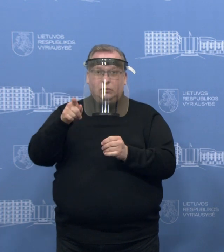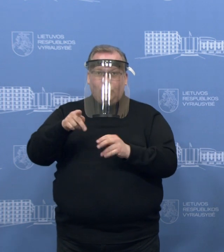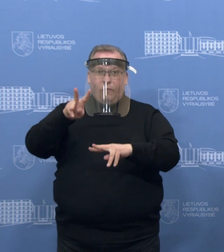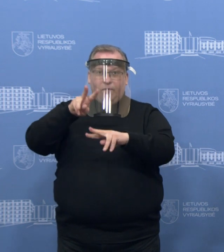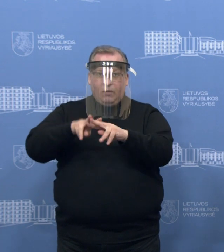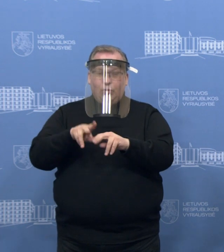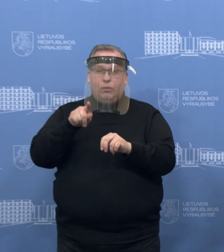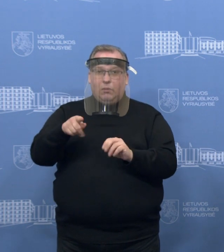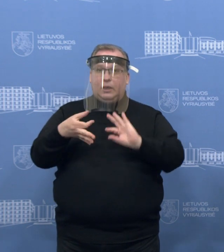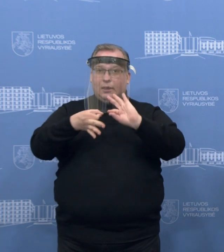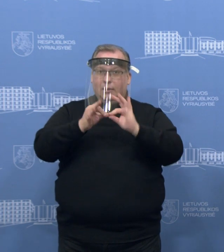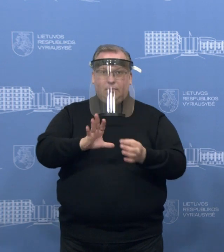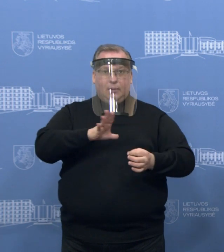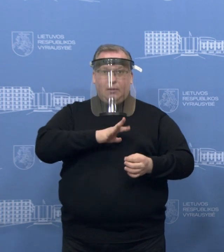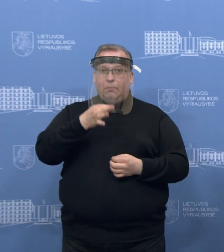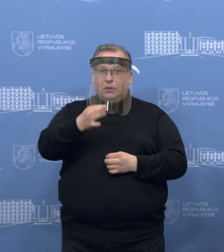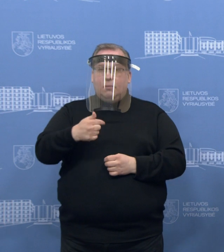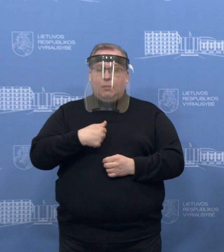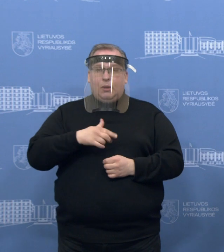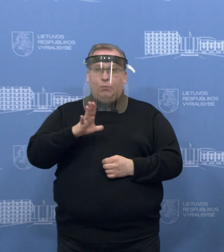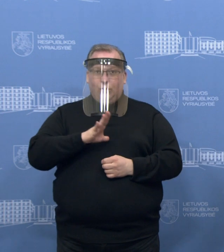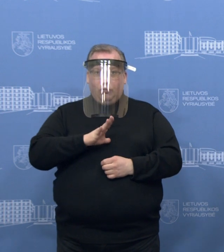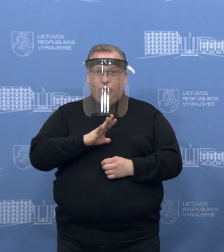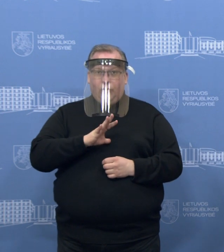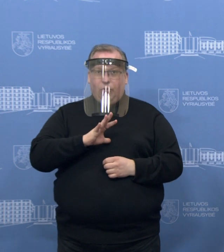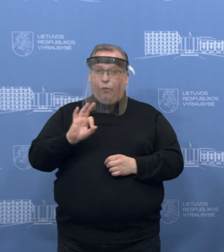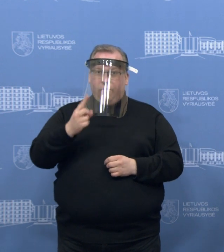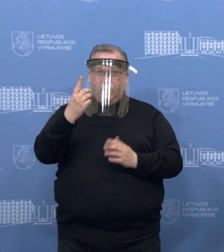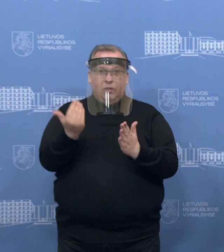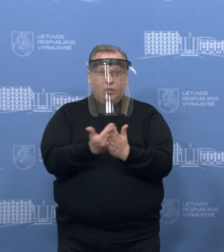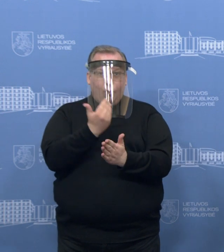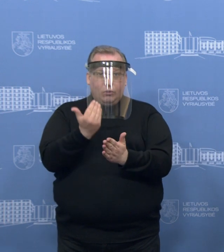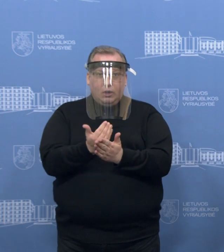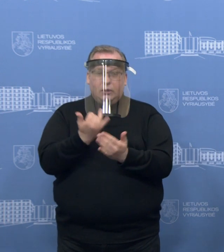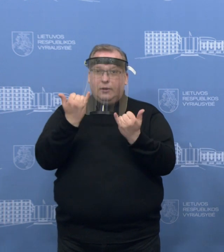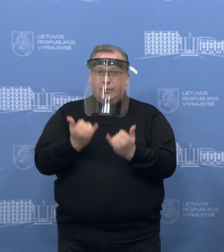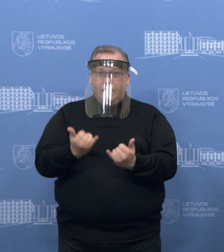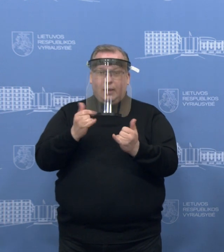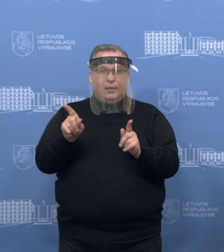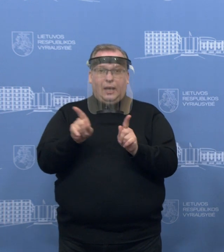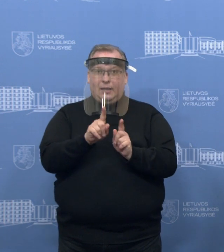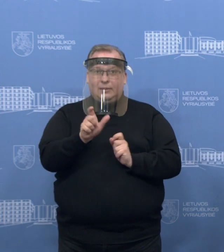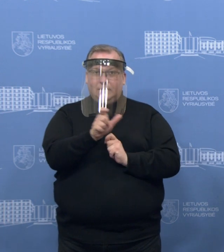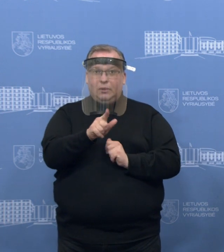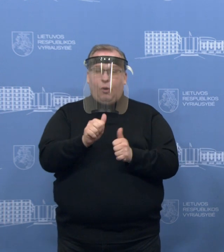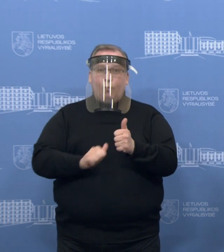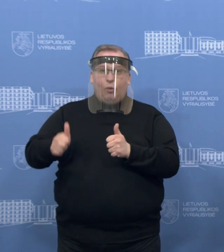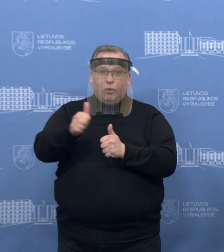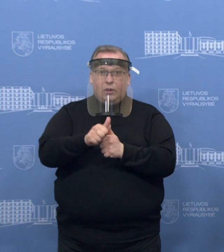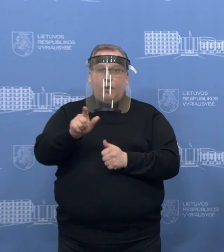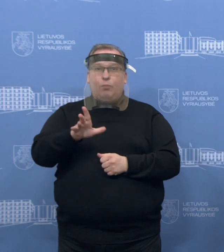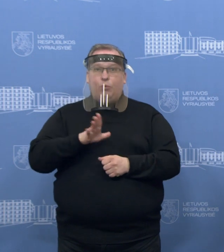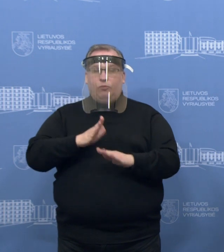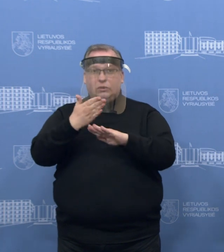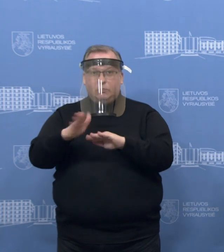negaliu pasakyti. Tai buvo man irgi naujiena, bet tiesiog dabar ne tas laikas, tai ne tas prioritetas, kad būtų galima